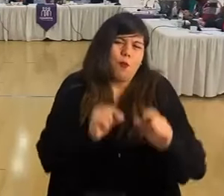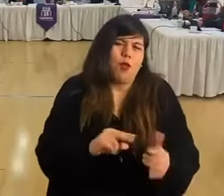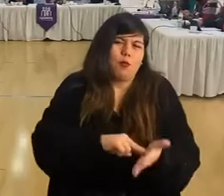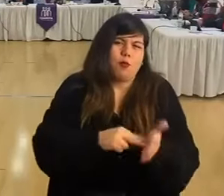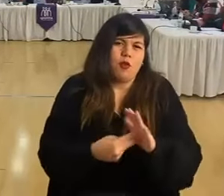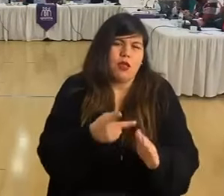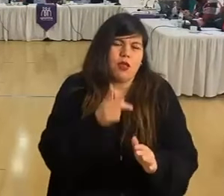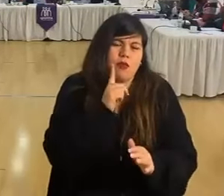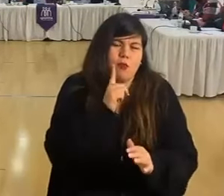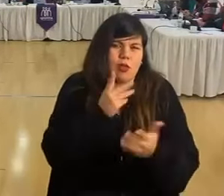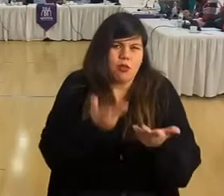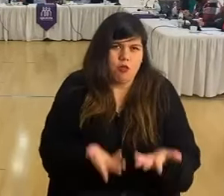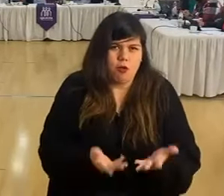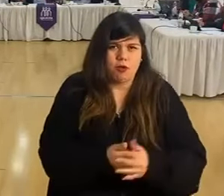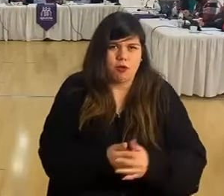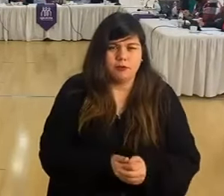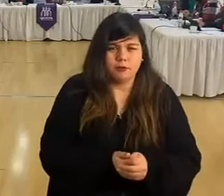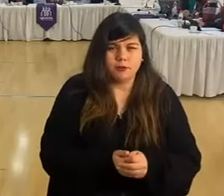hasta hoy.